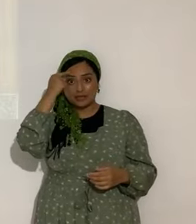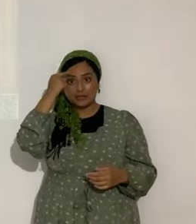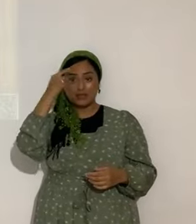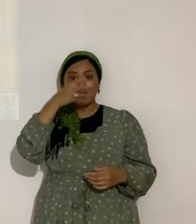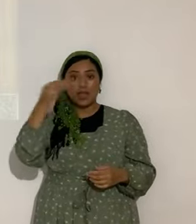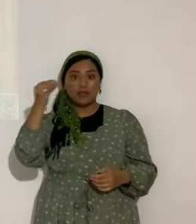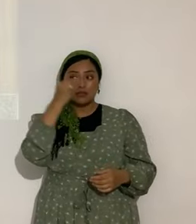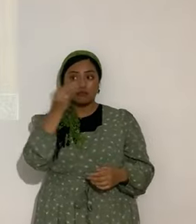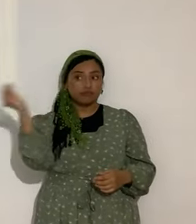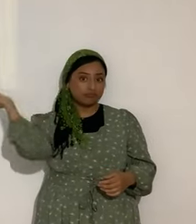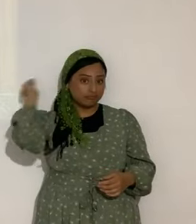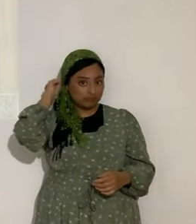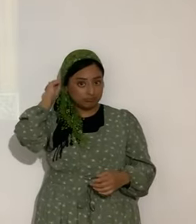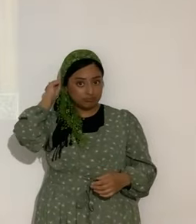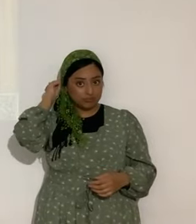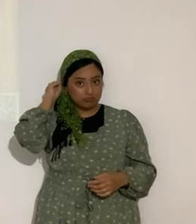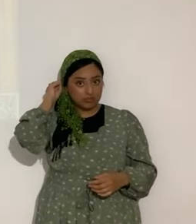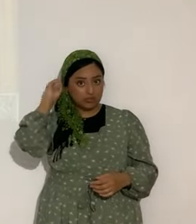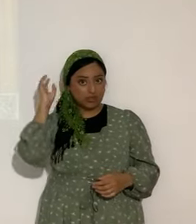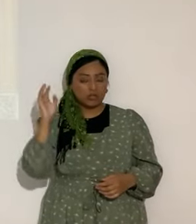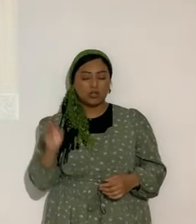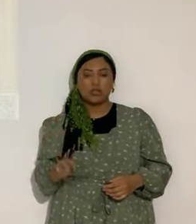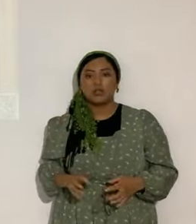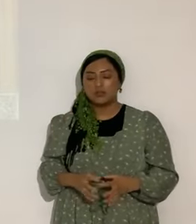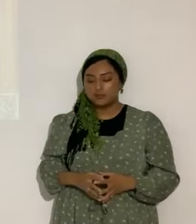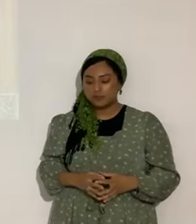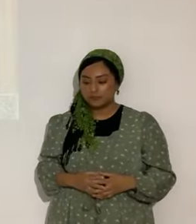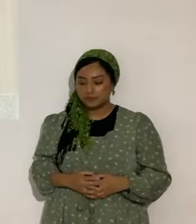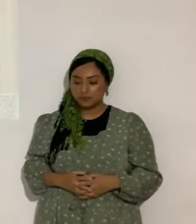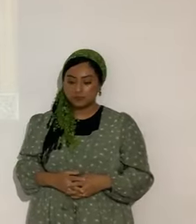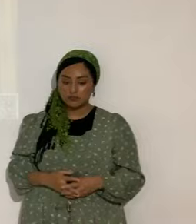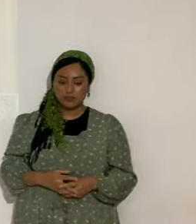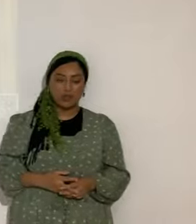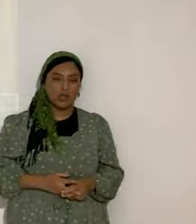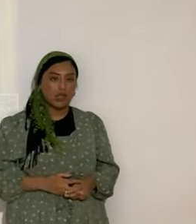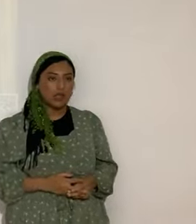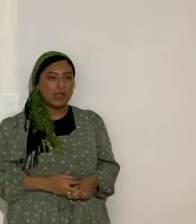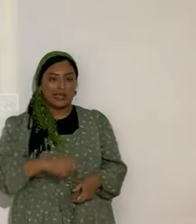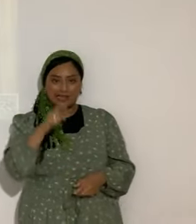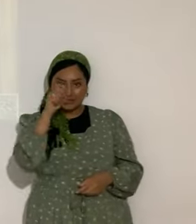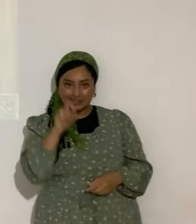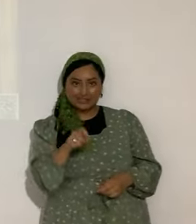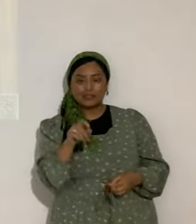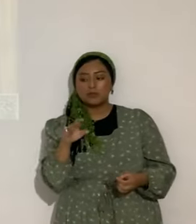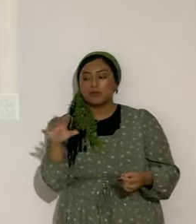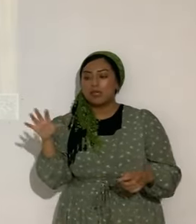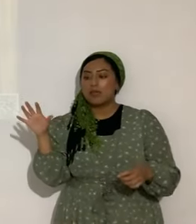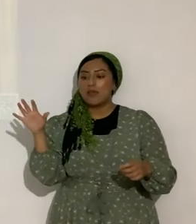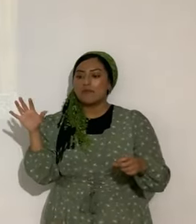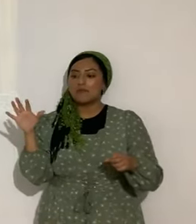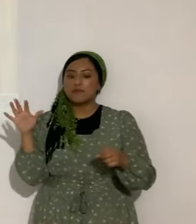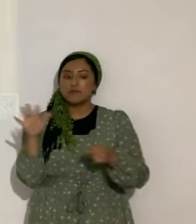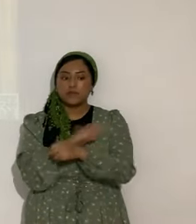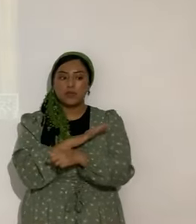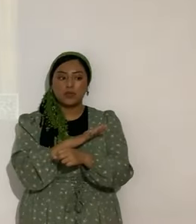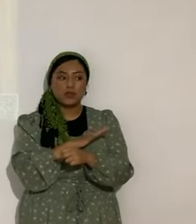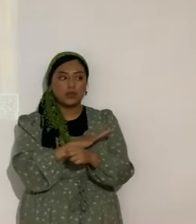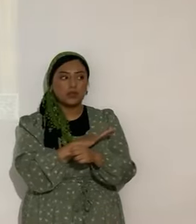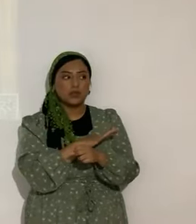subconsciente, el inconsciente no, eso es otra cosa. Es consciente, tiene que estar totalmente, totalmente tiene